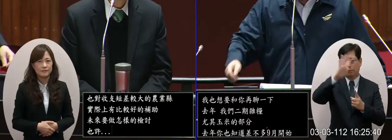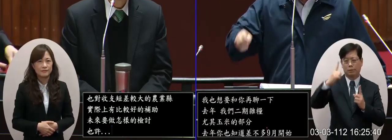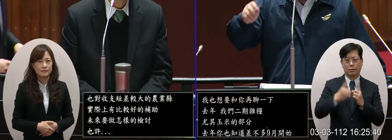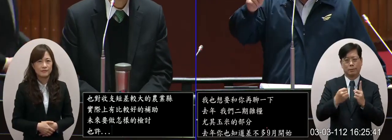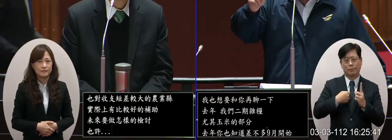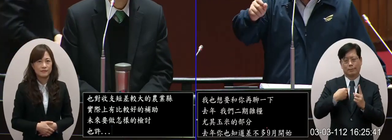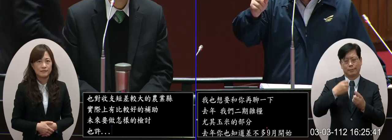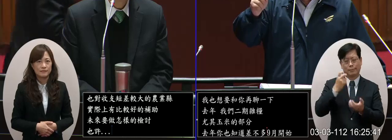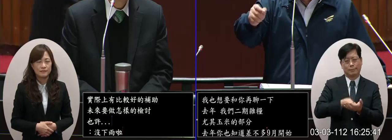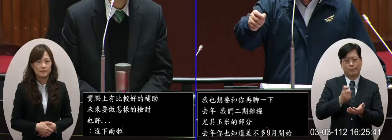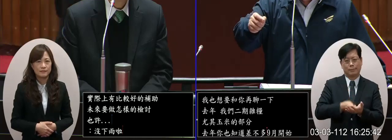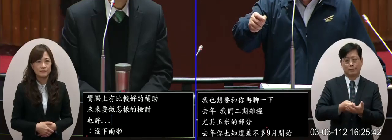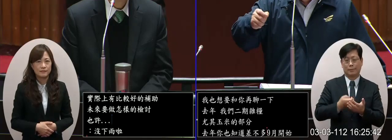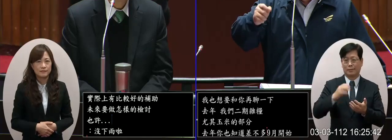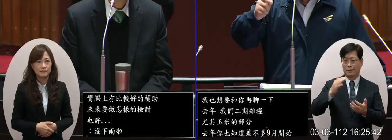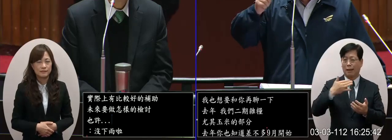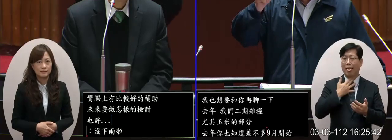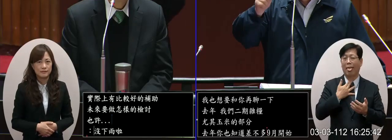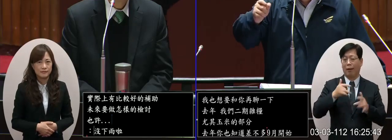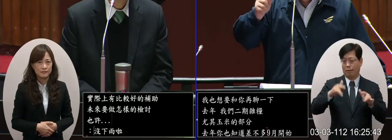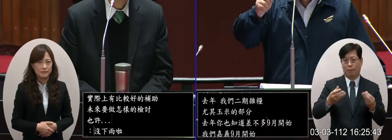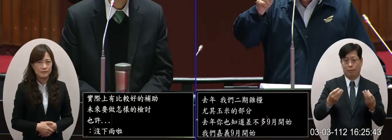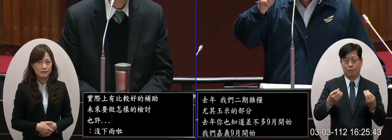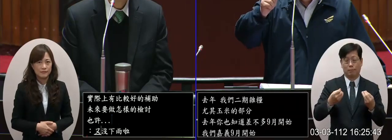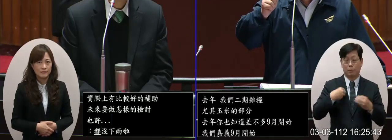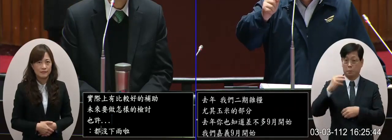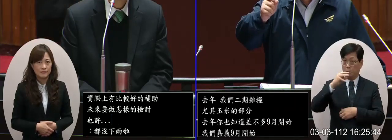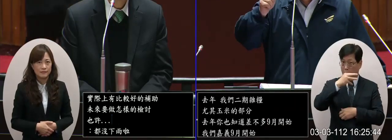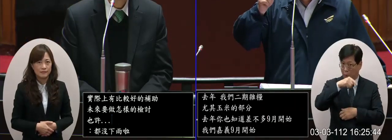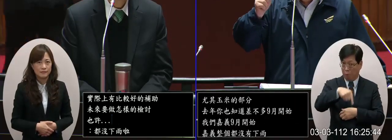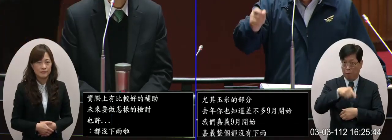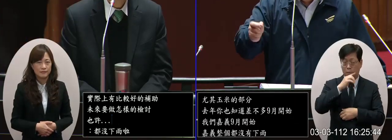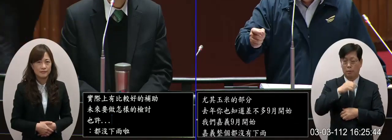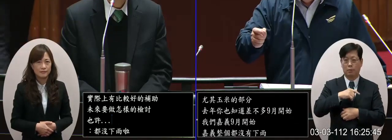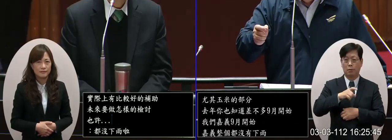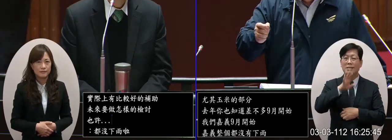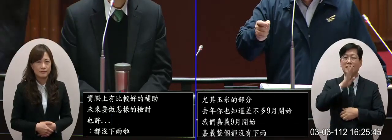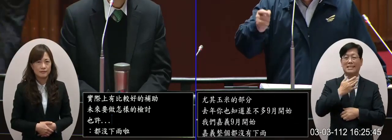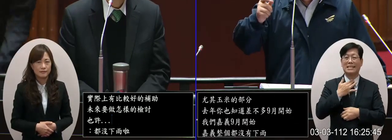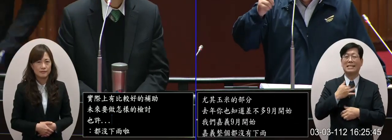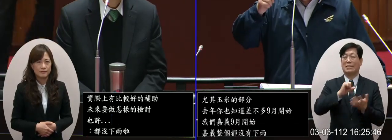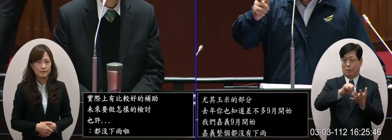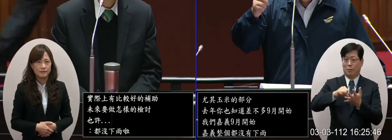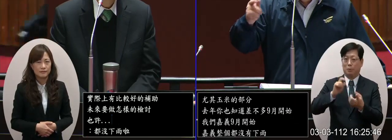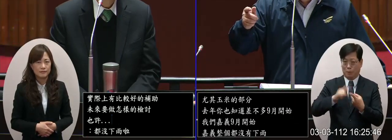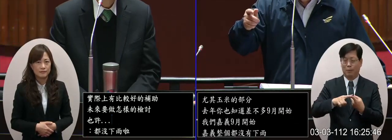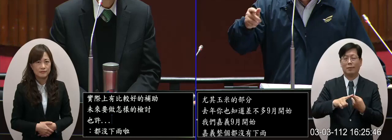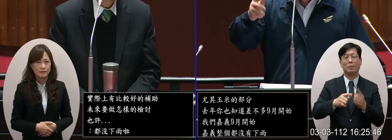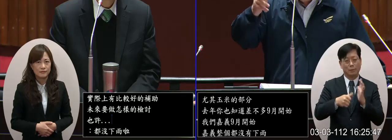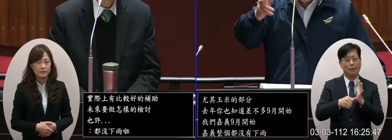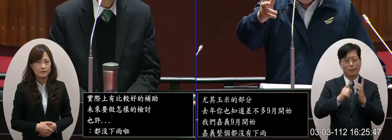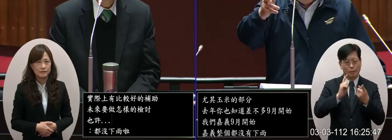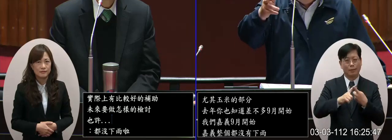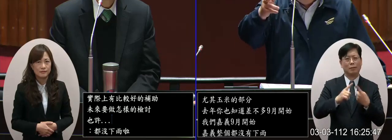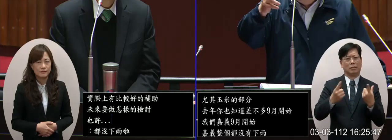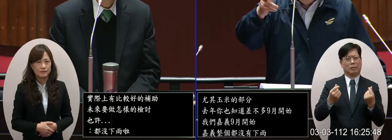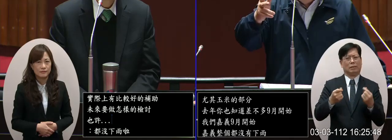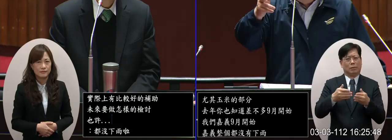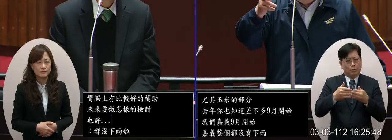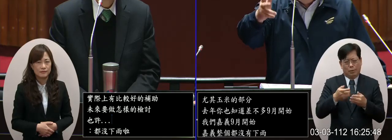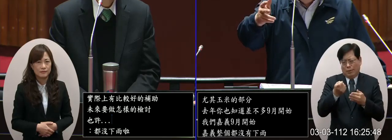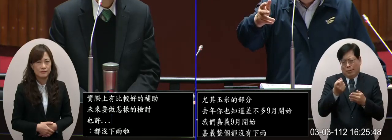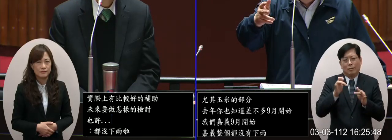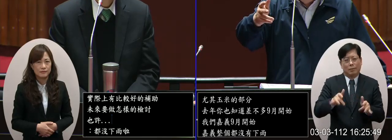那可是這個沒有下雨那雖然玉米這個雜糧叫做漢作他雖然名叫漢作可是他也是